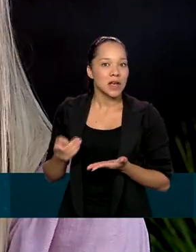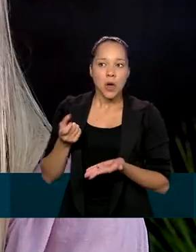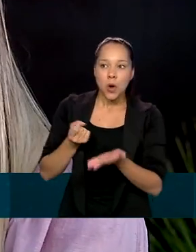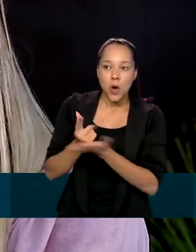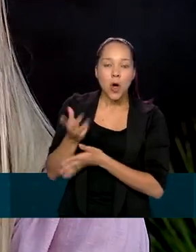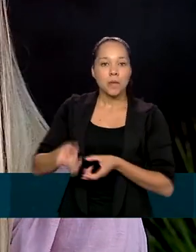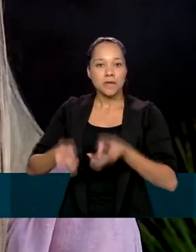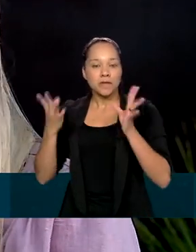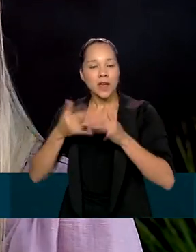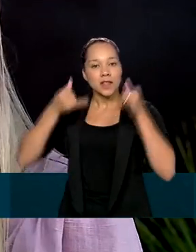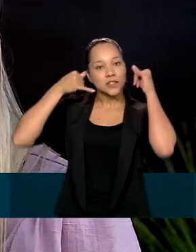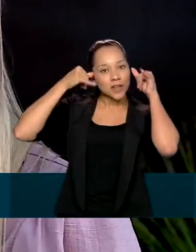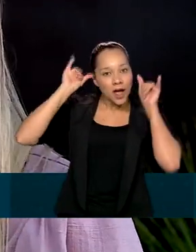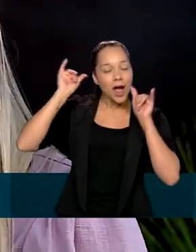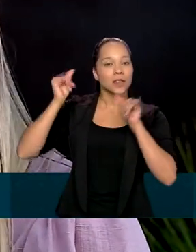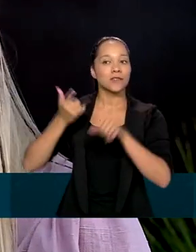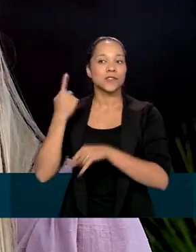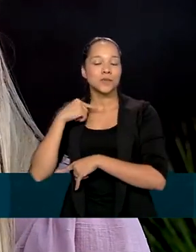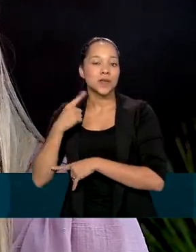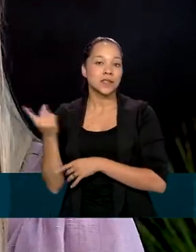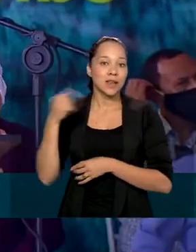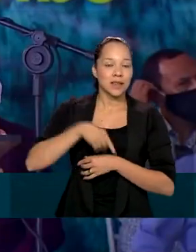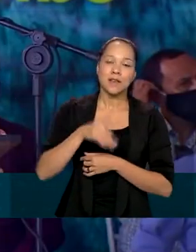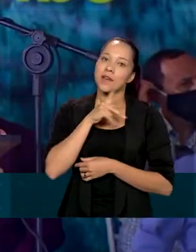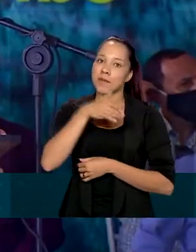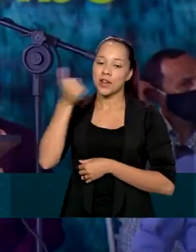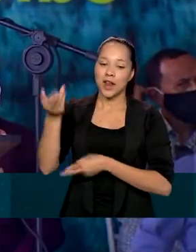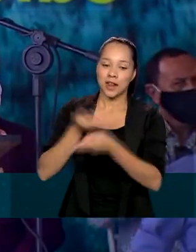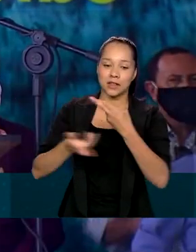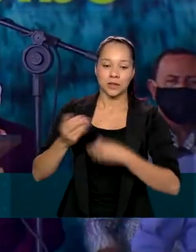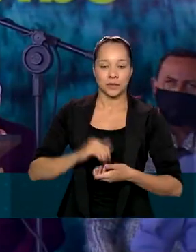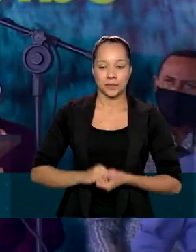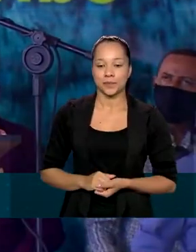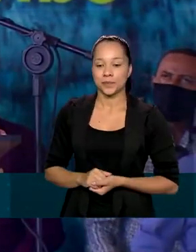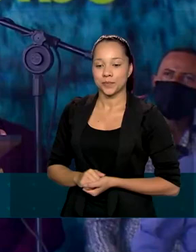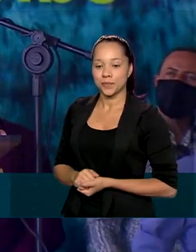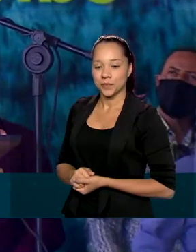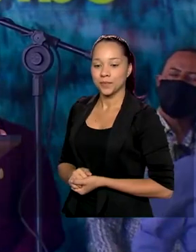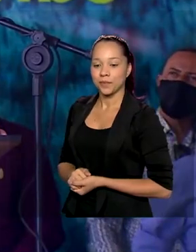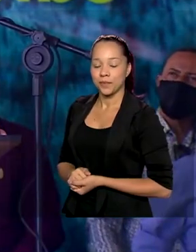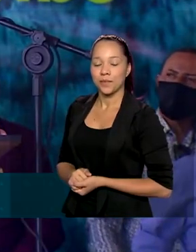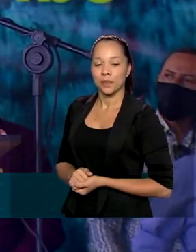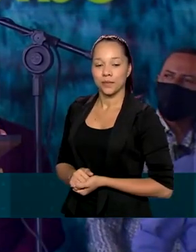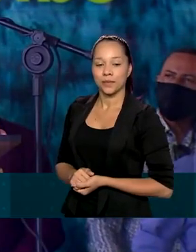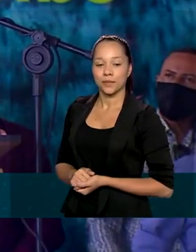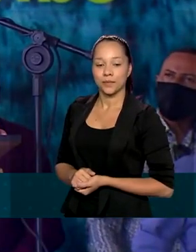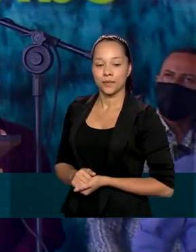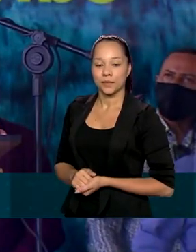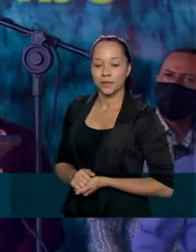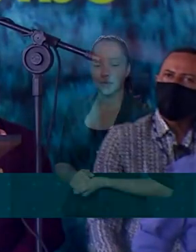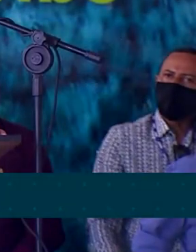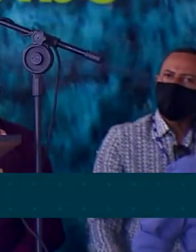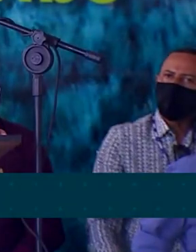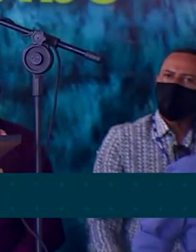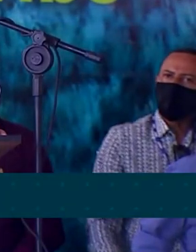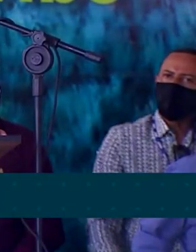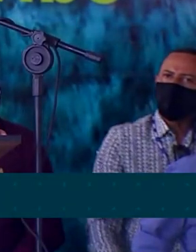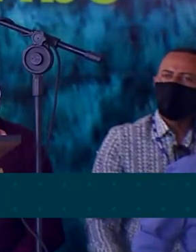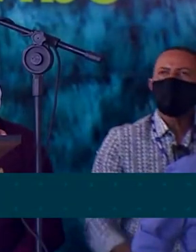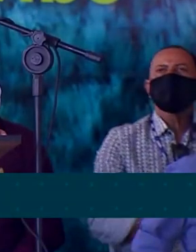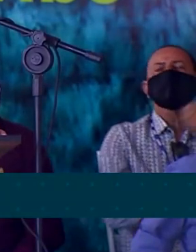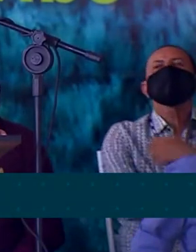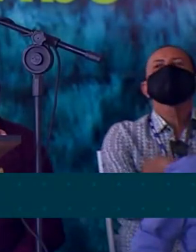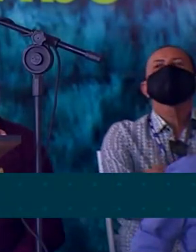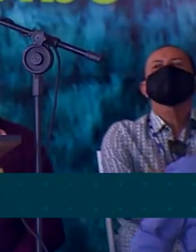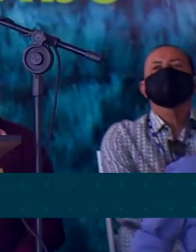venda de gados de Minas aqui, eu acho que essa relação vai melhorar. Vamos fazer o que está faltando para pavimentar no norte do estado, vamos fazer o